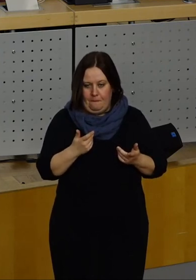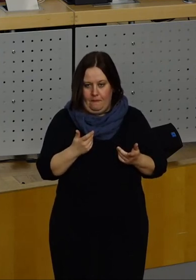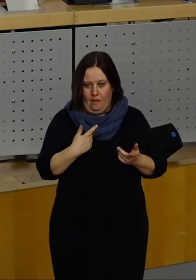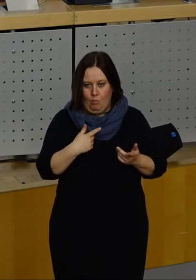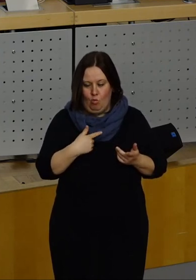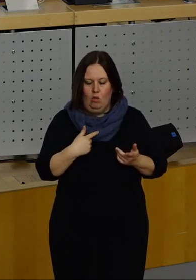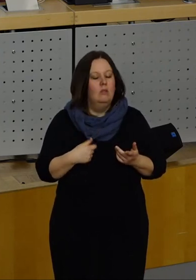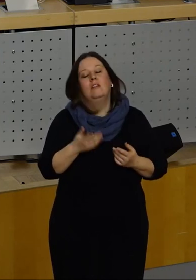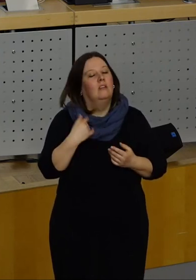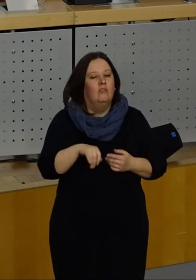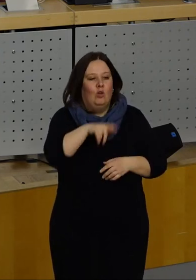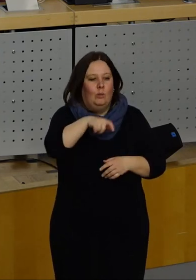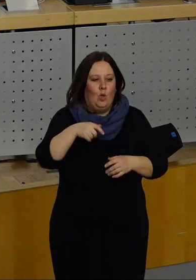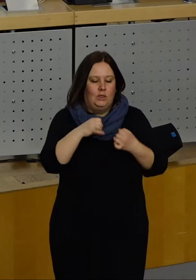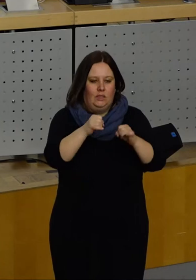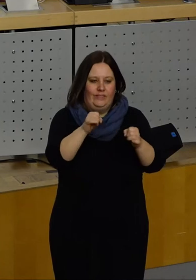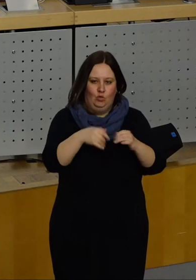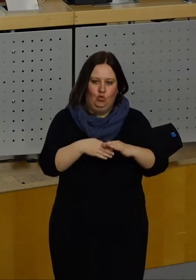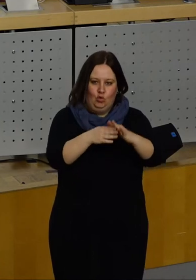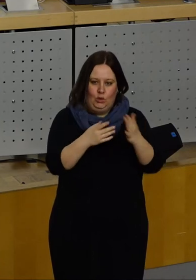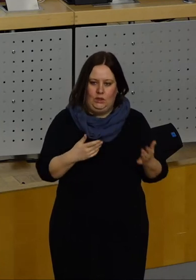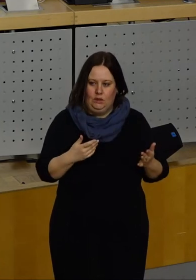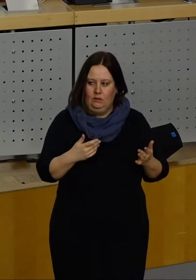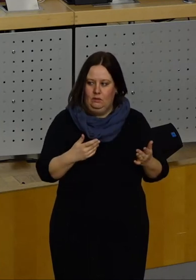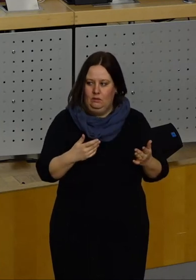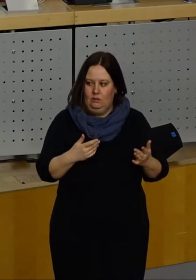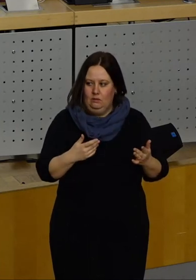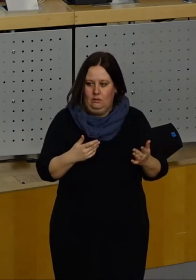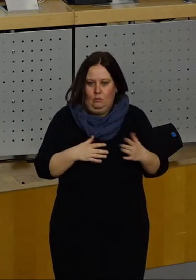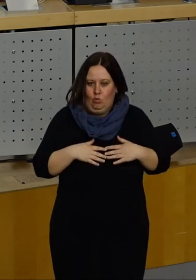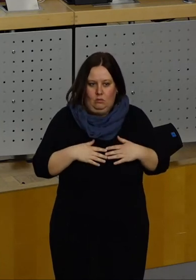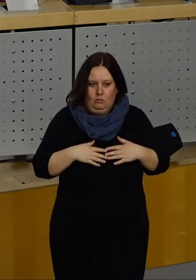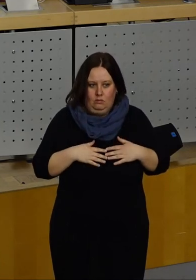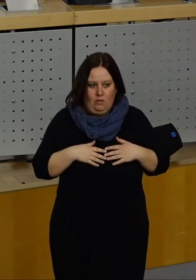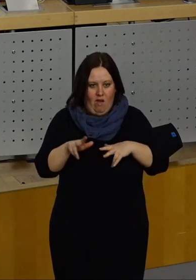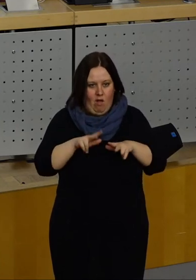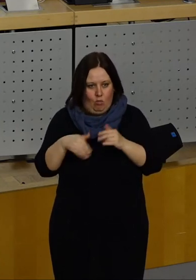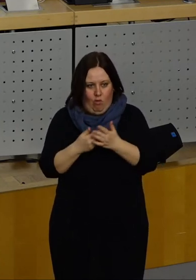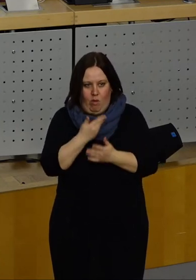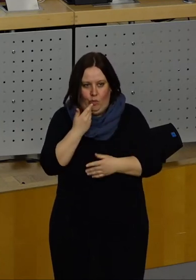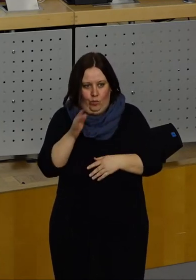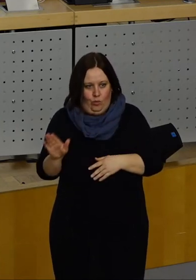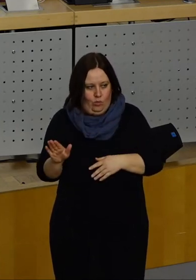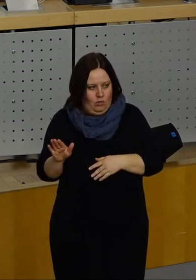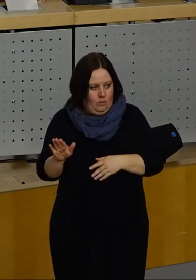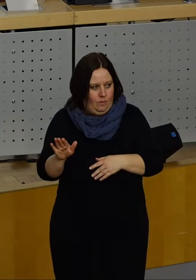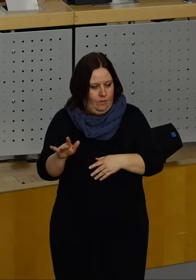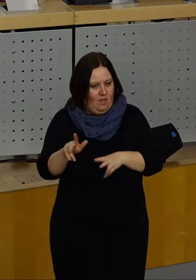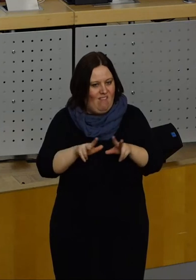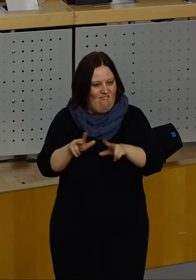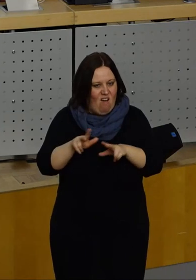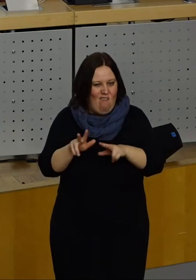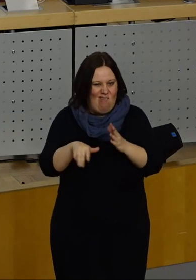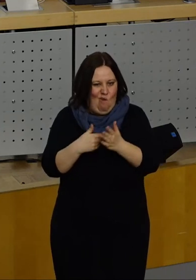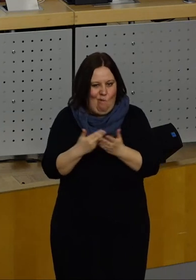aktive Unterstützung von Bürgerinitiativen zu sein. Das ist nicht Aufgabe der Verwaltung. Die Aufgabe